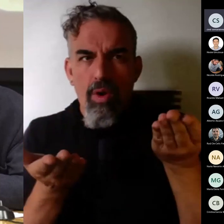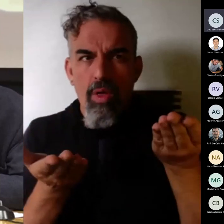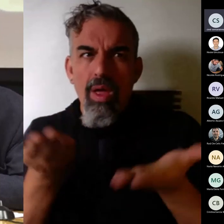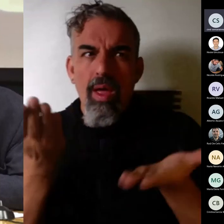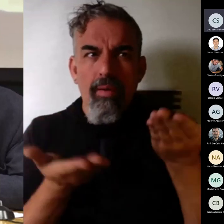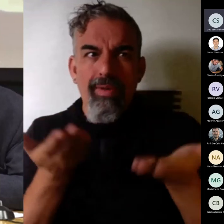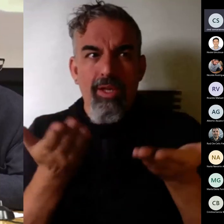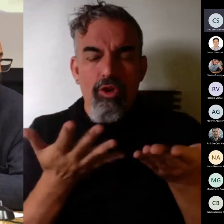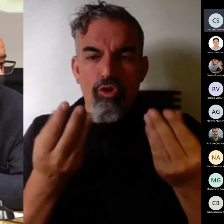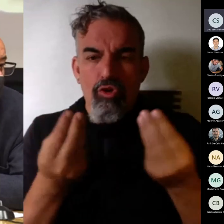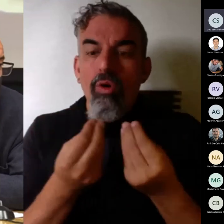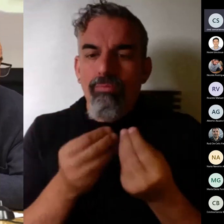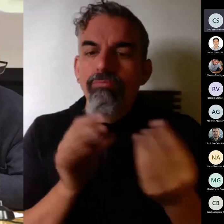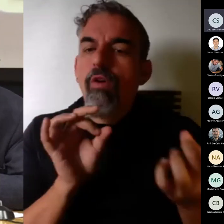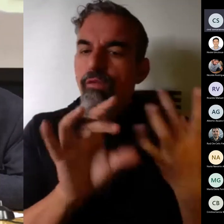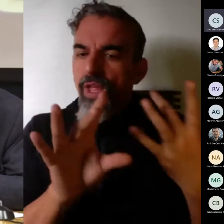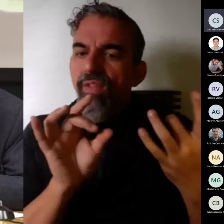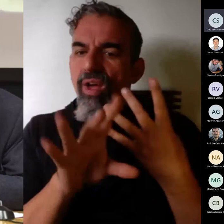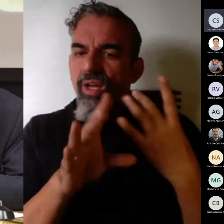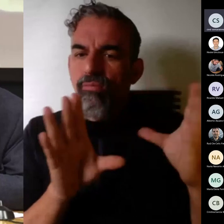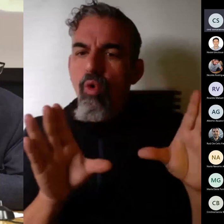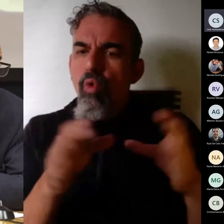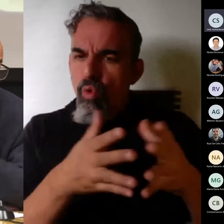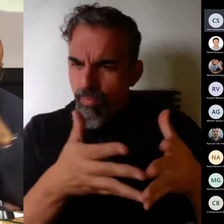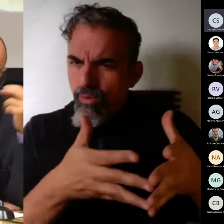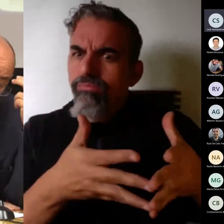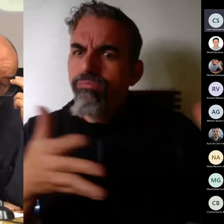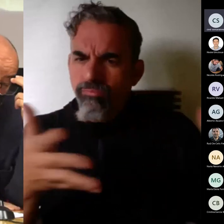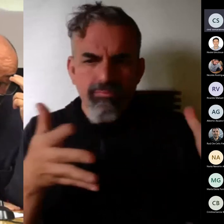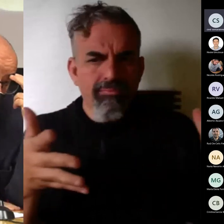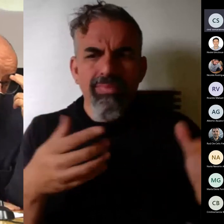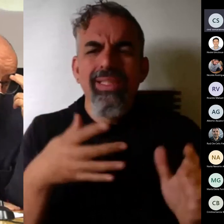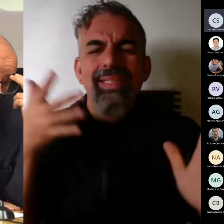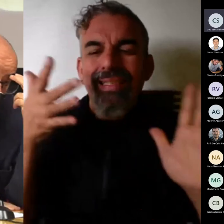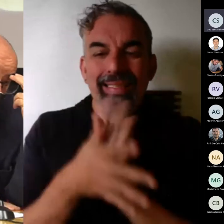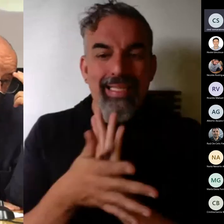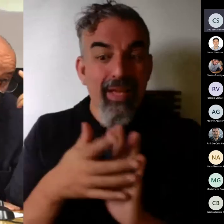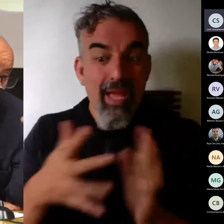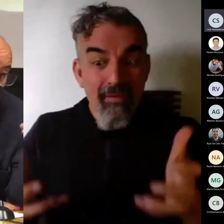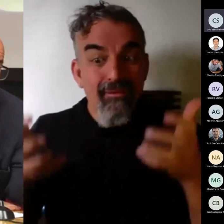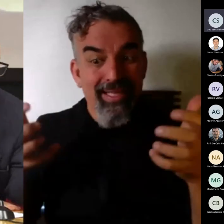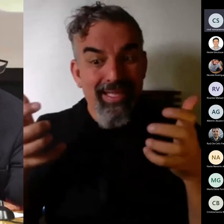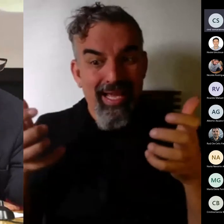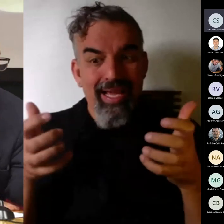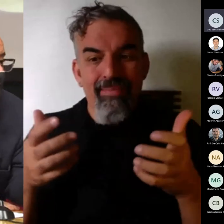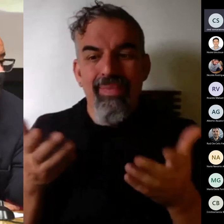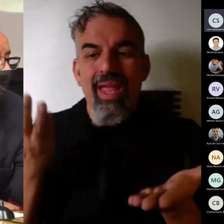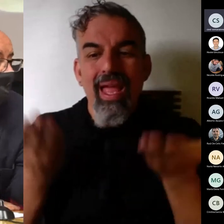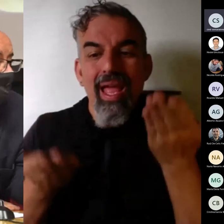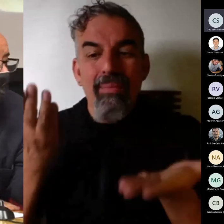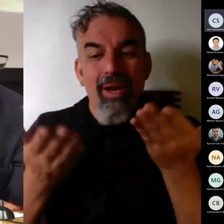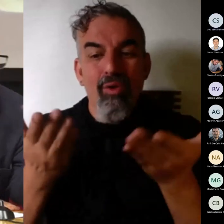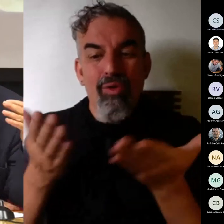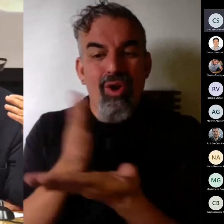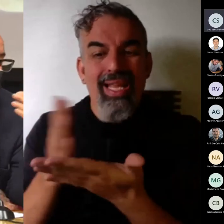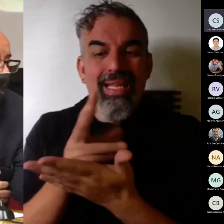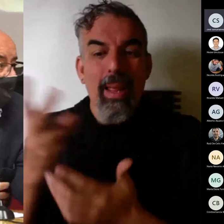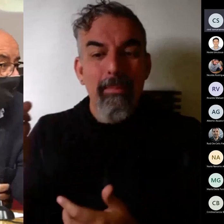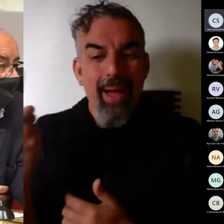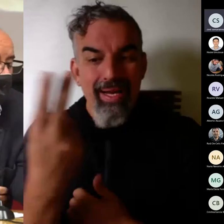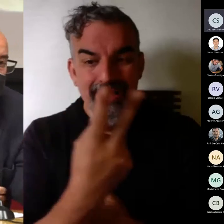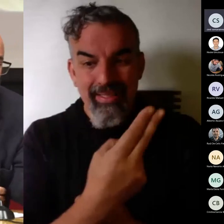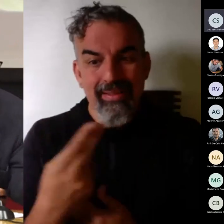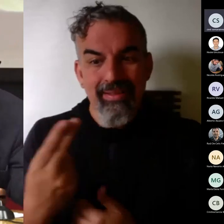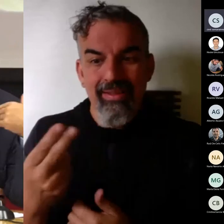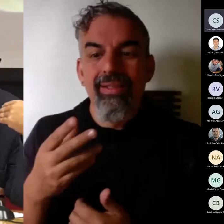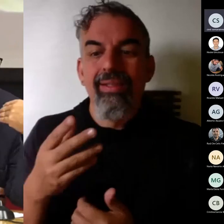con mucha retroalimentación a grupos grandes quiero decir que una de las ventajas que tiene la evaluación entre pares digamos bien